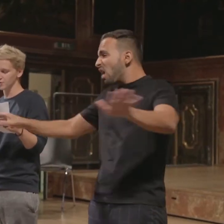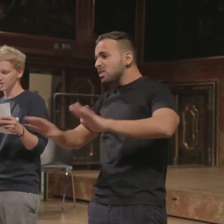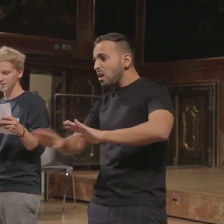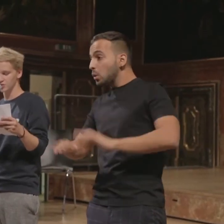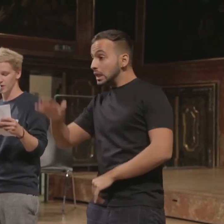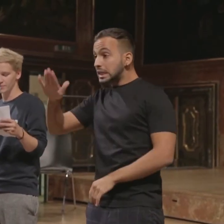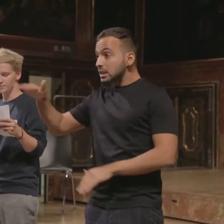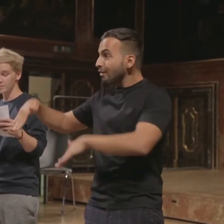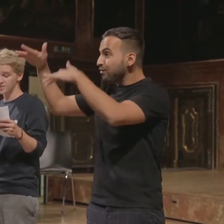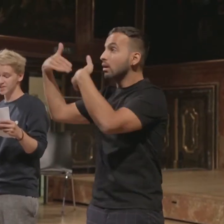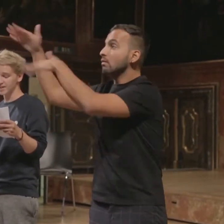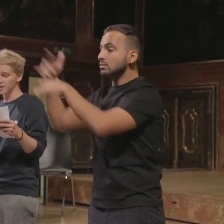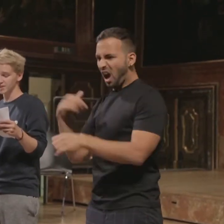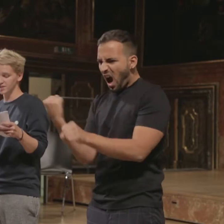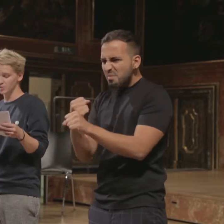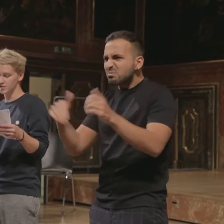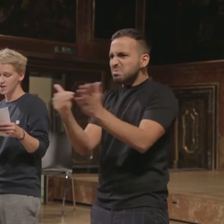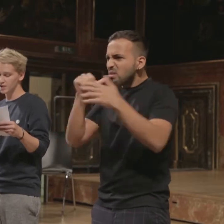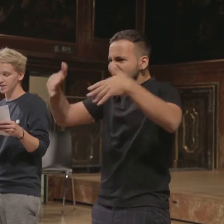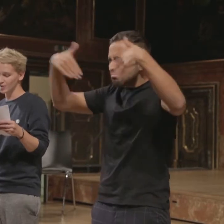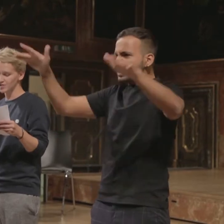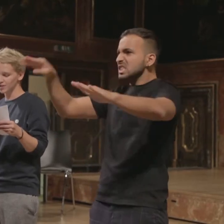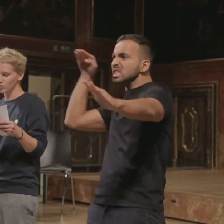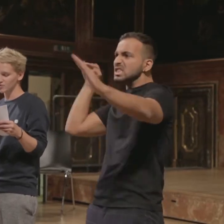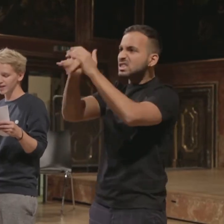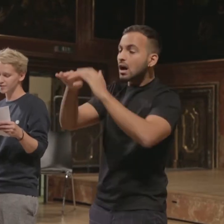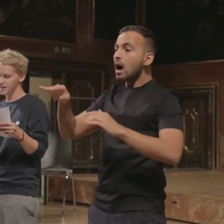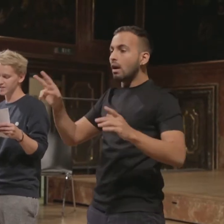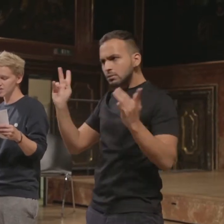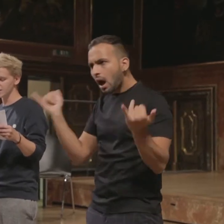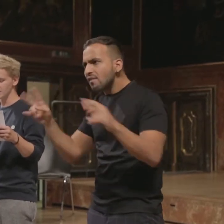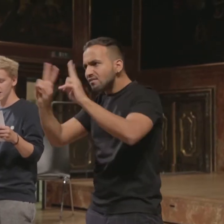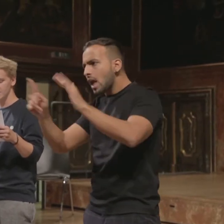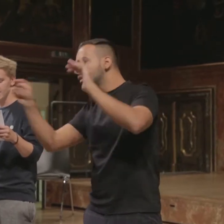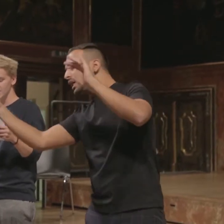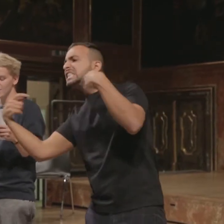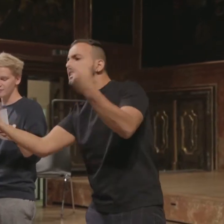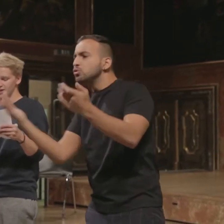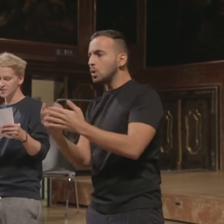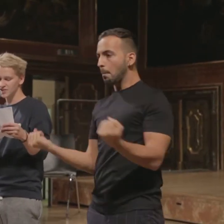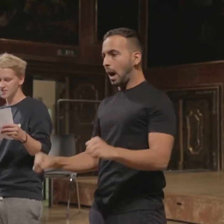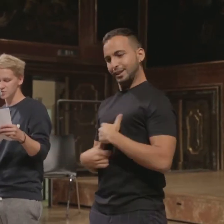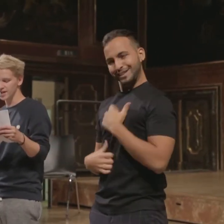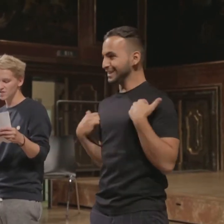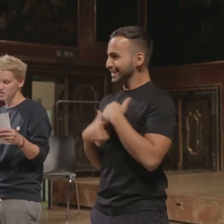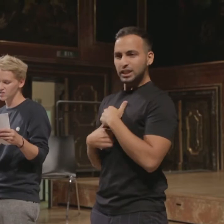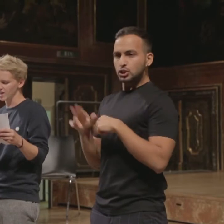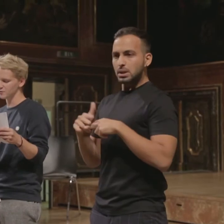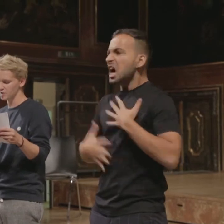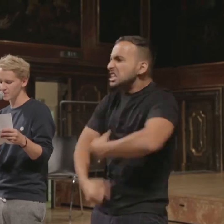kündigte ihren Job. Passiert andauernd da draußen in der großen weiten Welt, dass irgendein Bankbeamter Fuck the System schreit sich, das Händ vom Körper